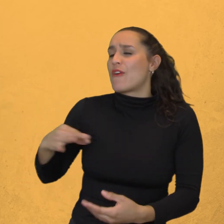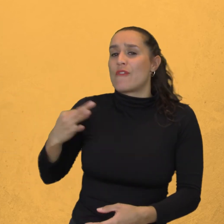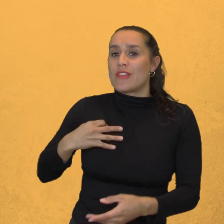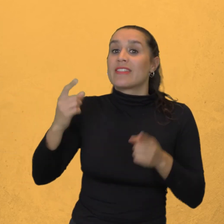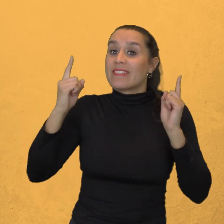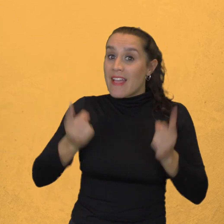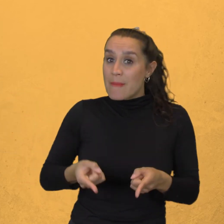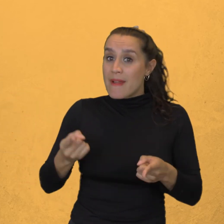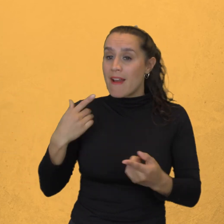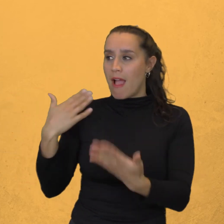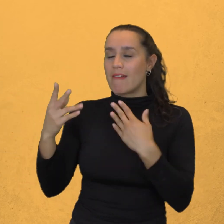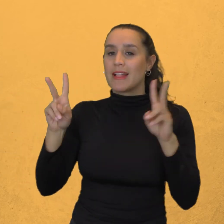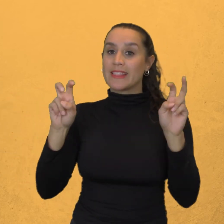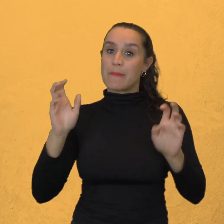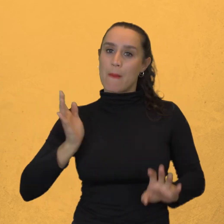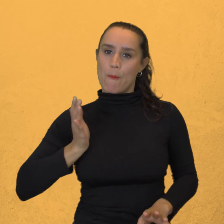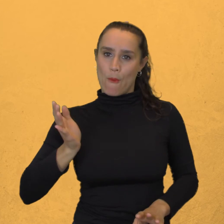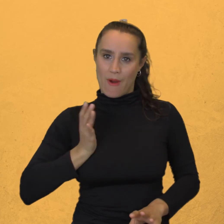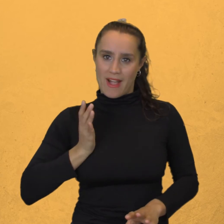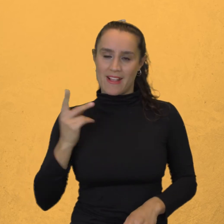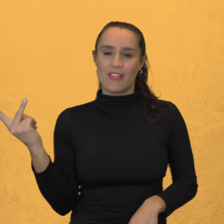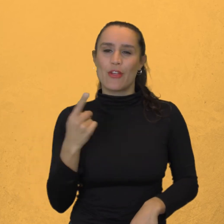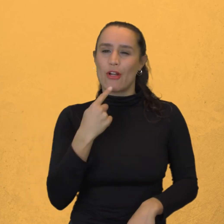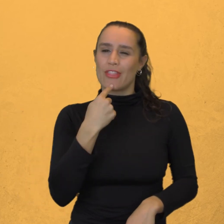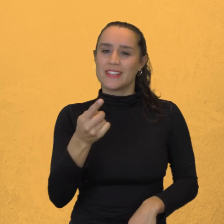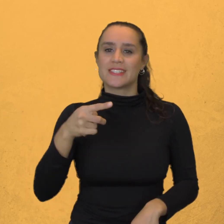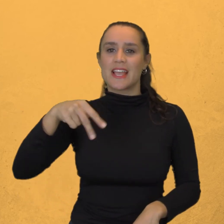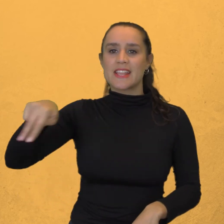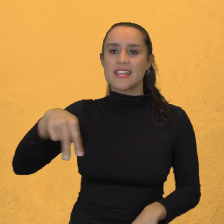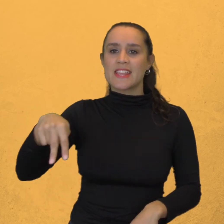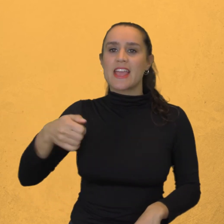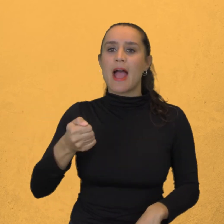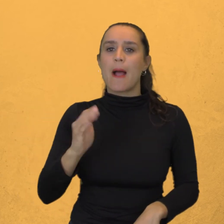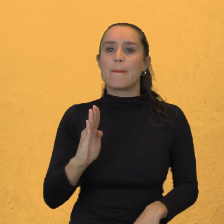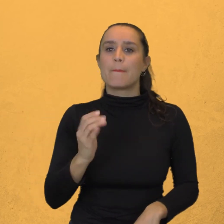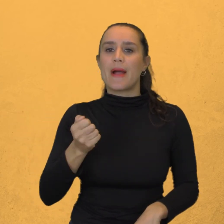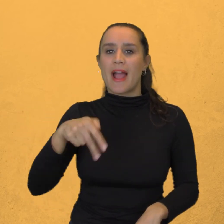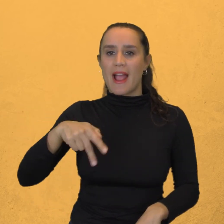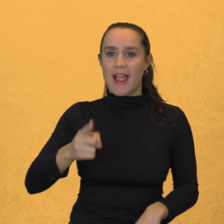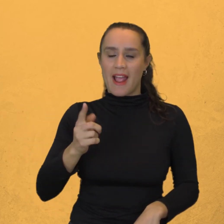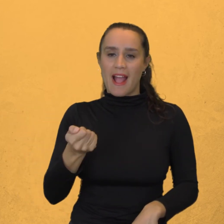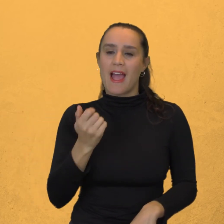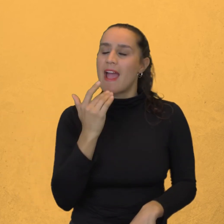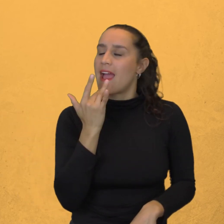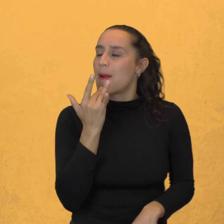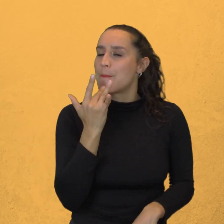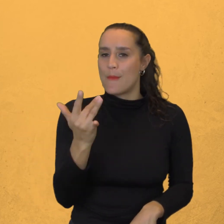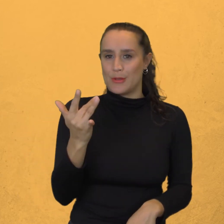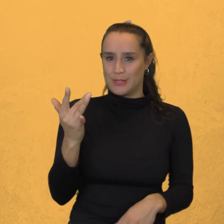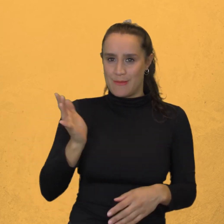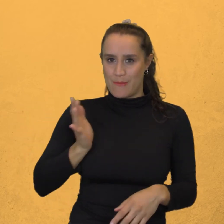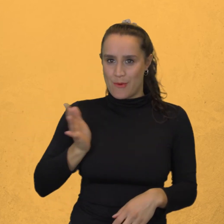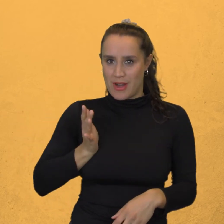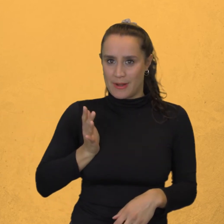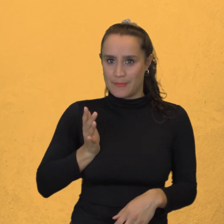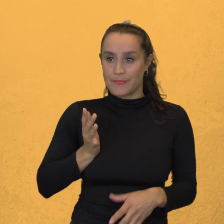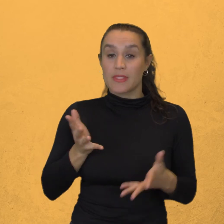A las que llamaban Hermosas Niapangas Hoy en día Mucha gente se ha impregnado Del espíritu justiciero